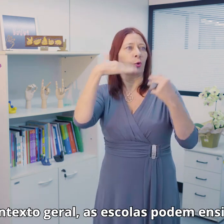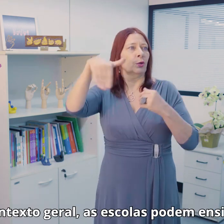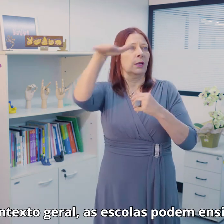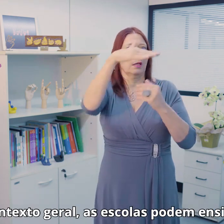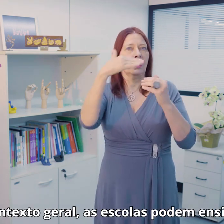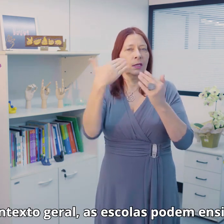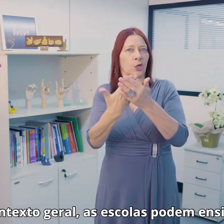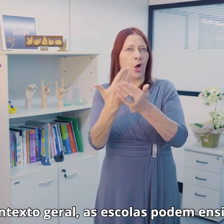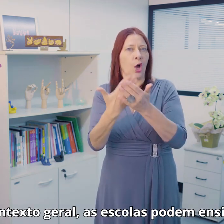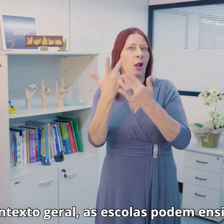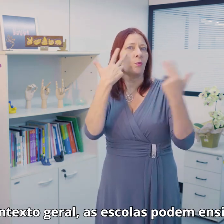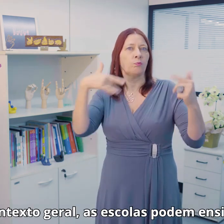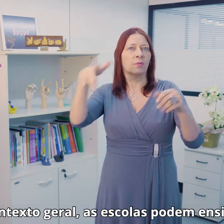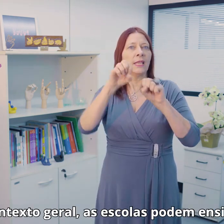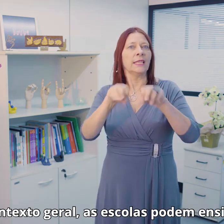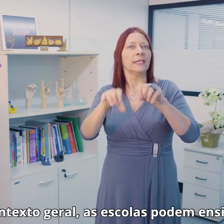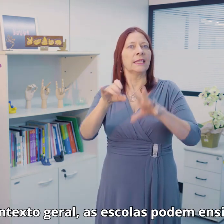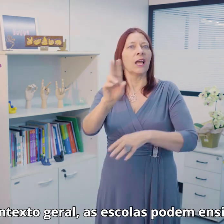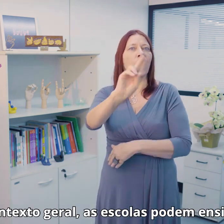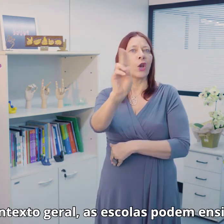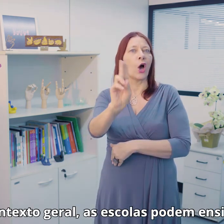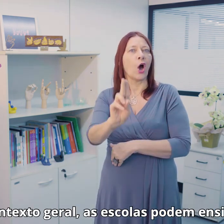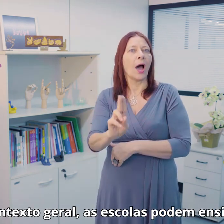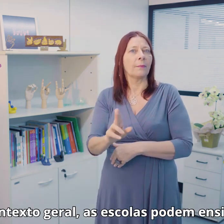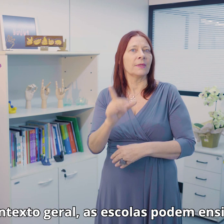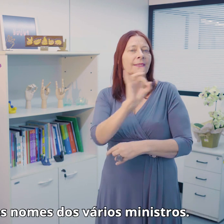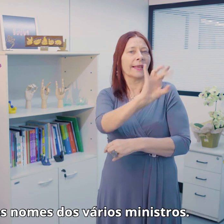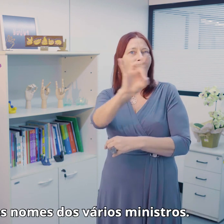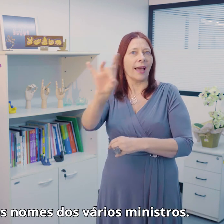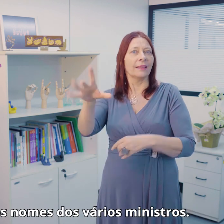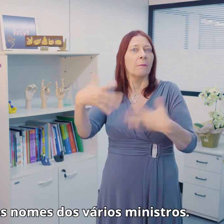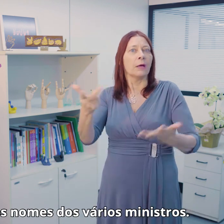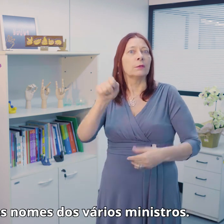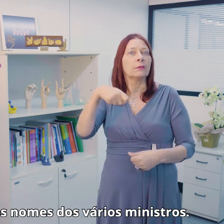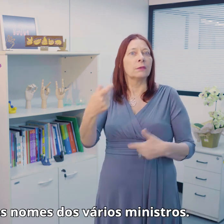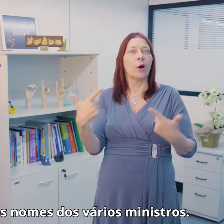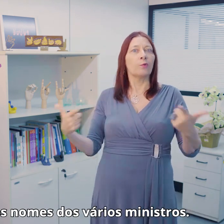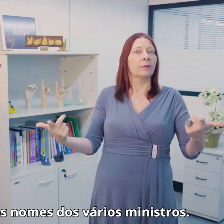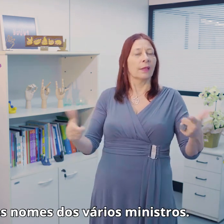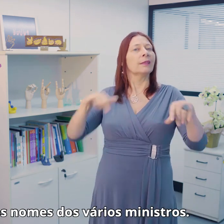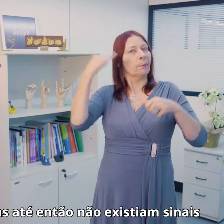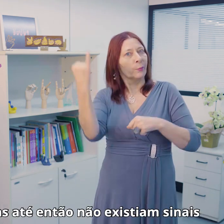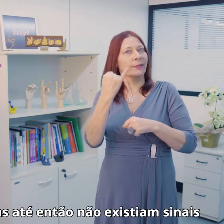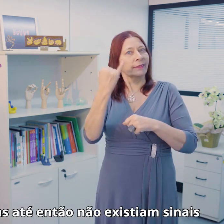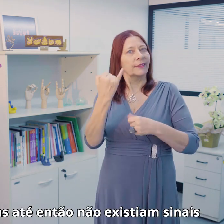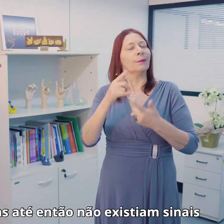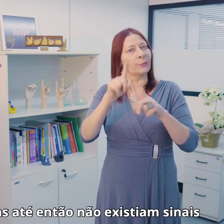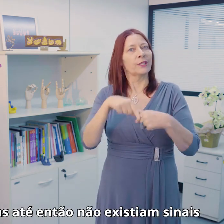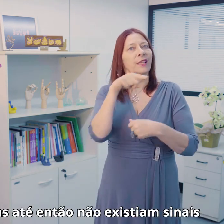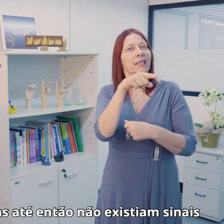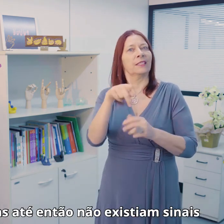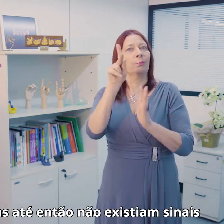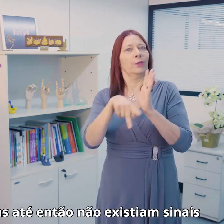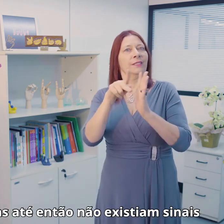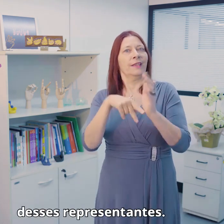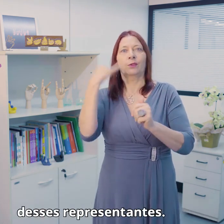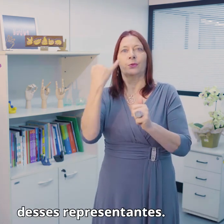Em um contexto geral, as escolas podem ensinar os nomes dos vários ministros, mas até então não existiam sinais desses